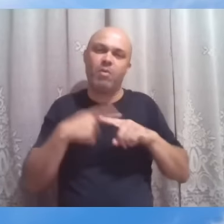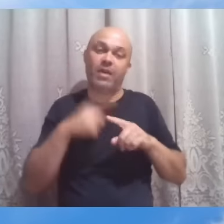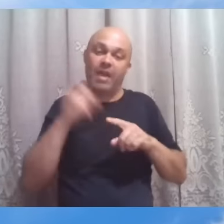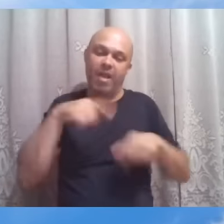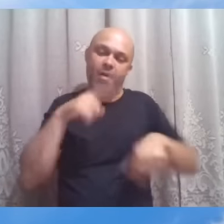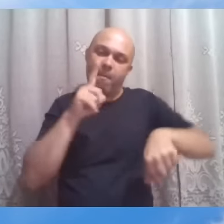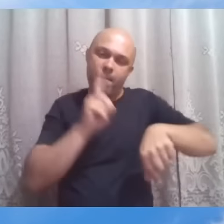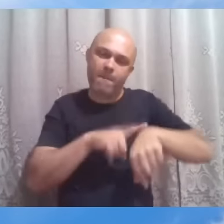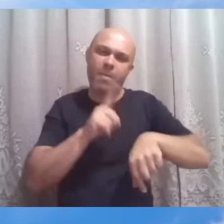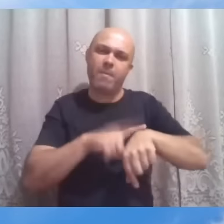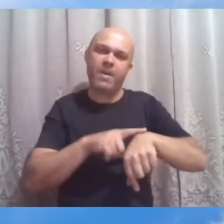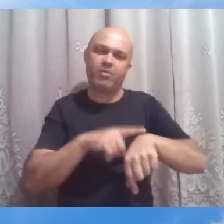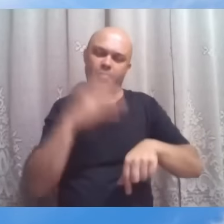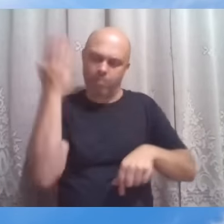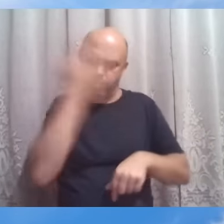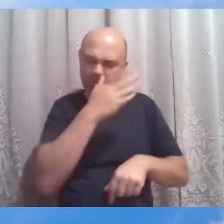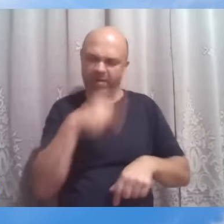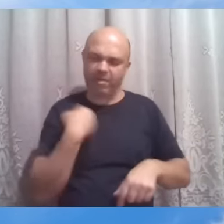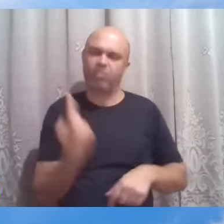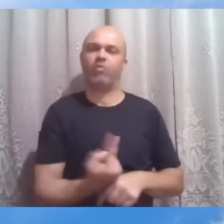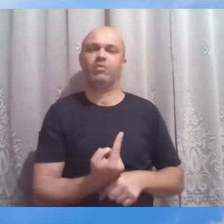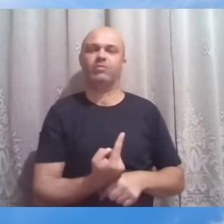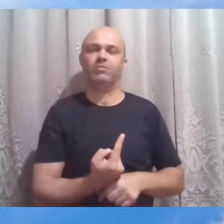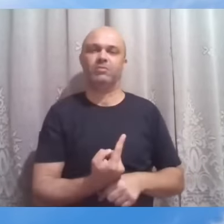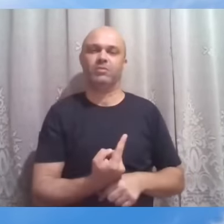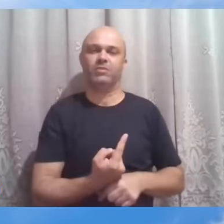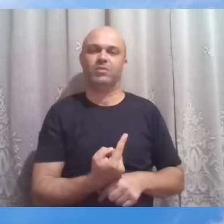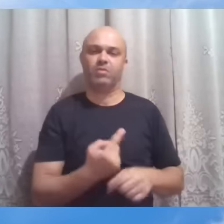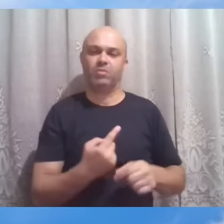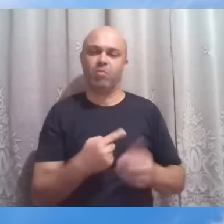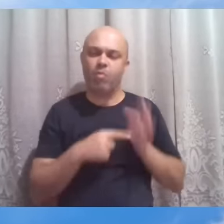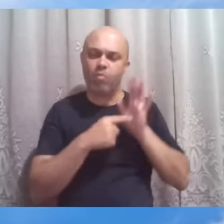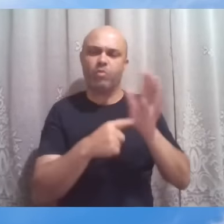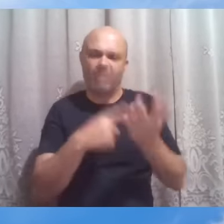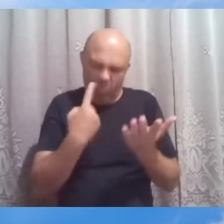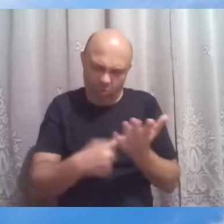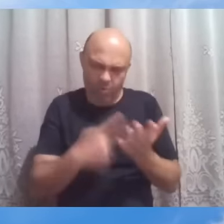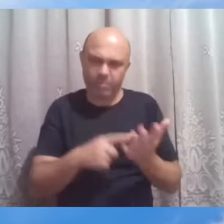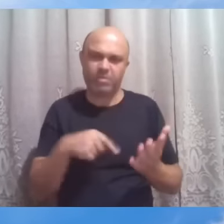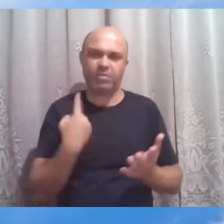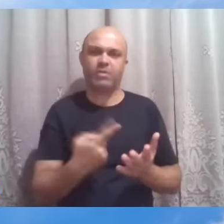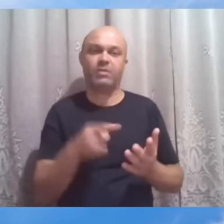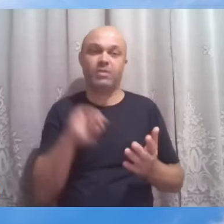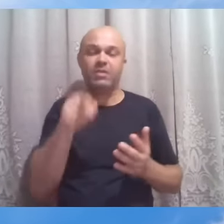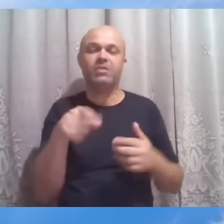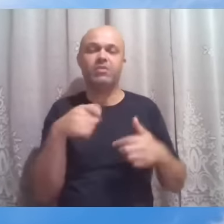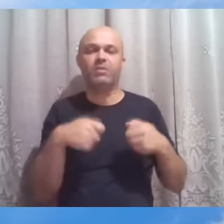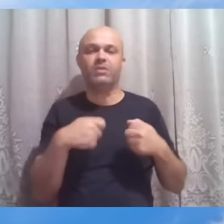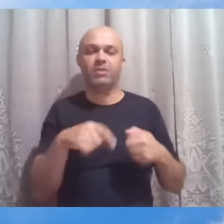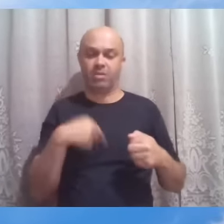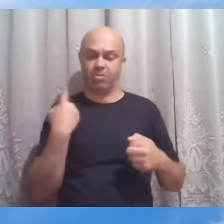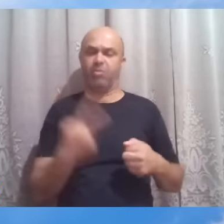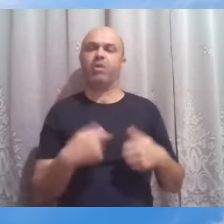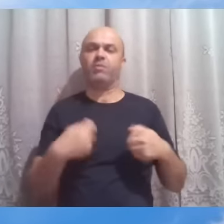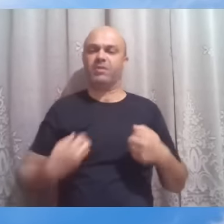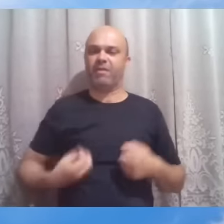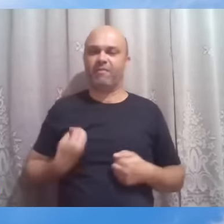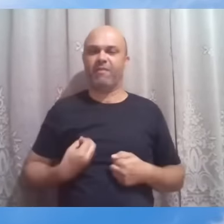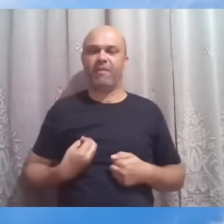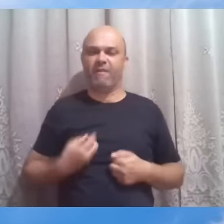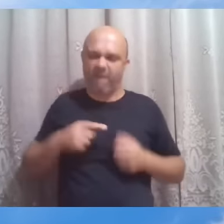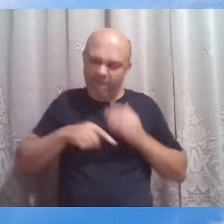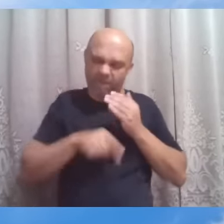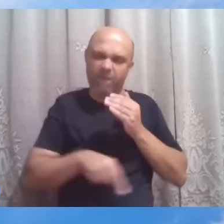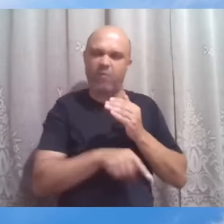de afirmação de compromisso. E essa tem que ser nossa, tem que ser vivida a fundo por nós,